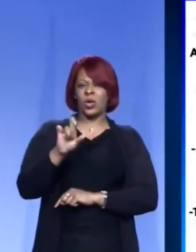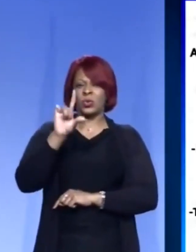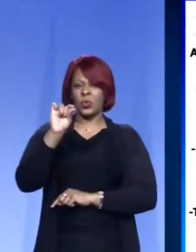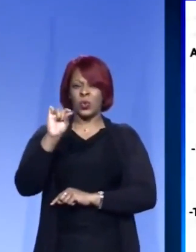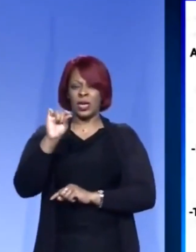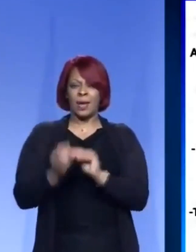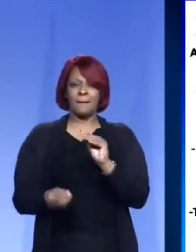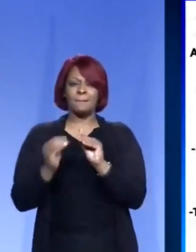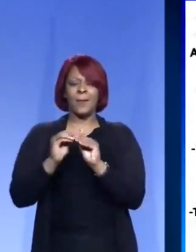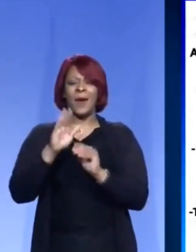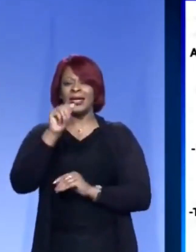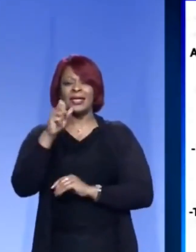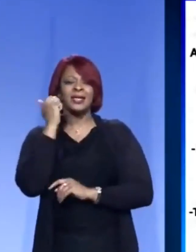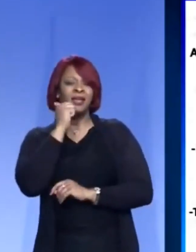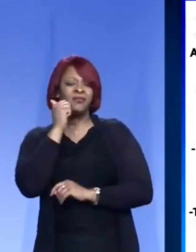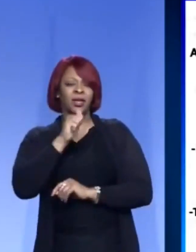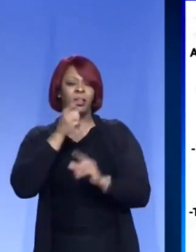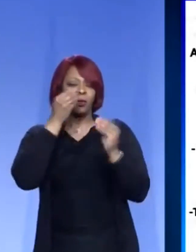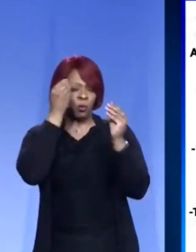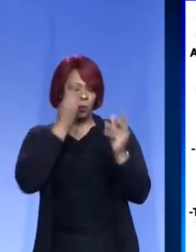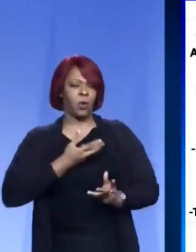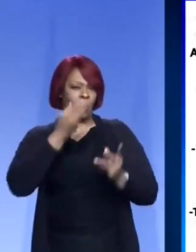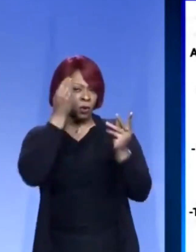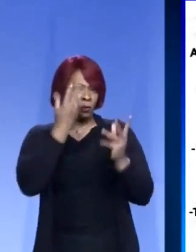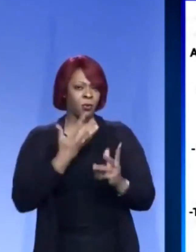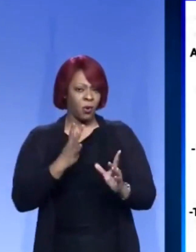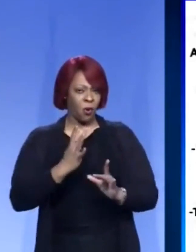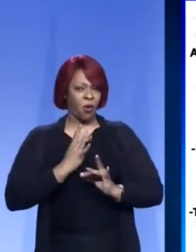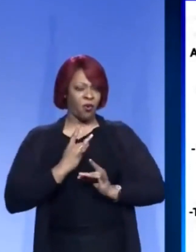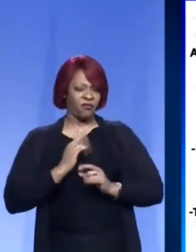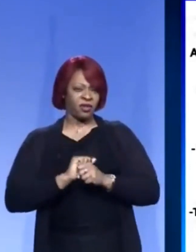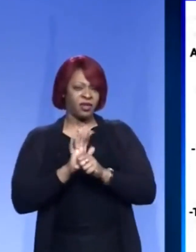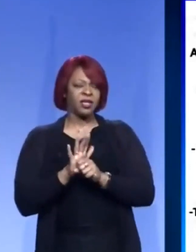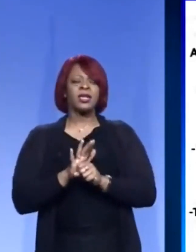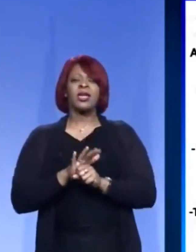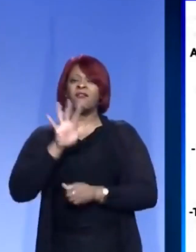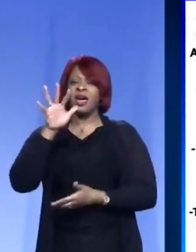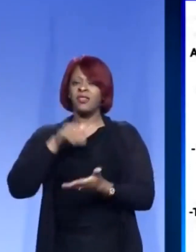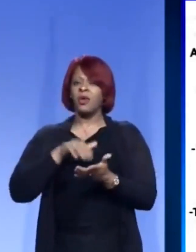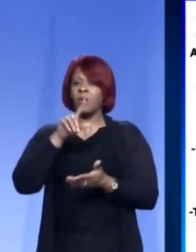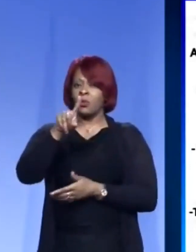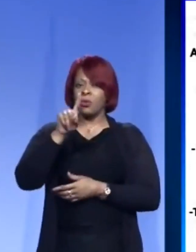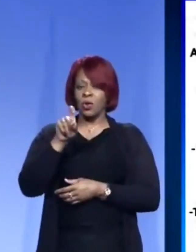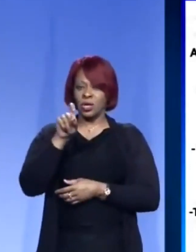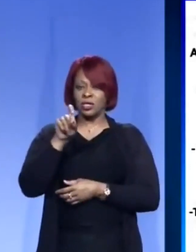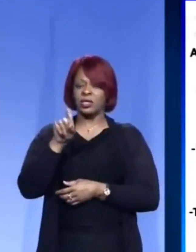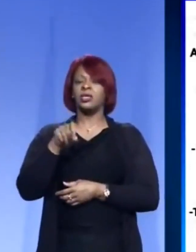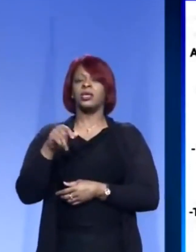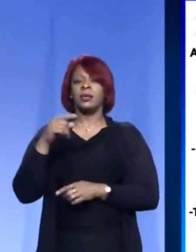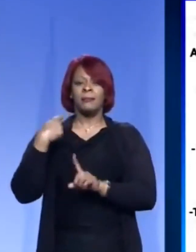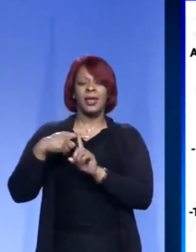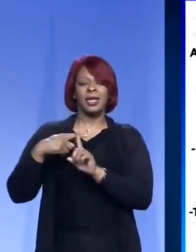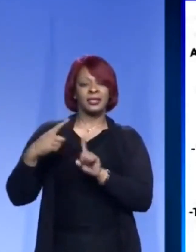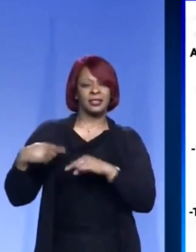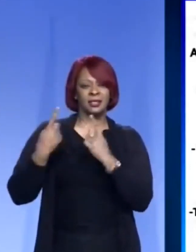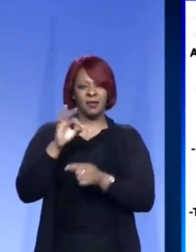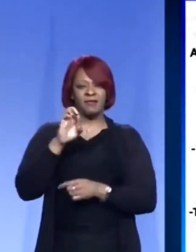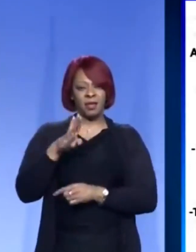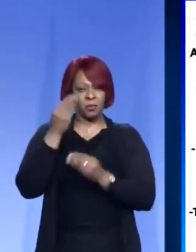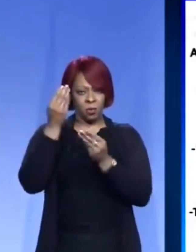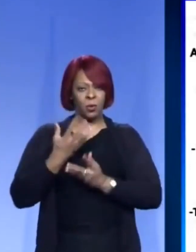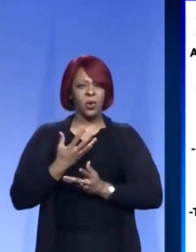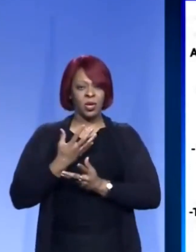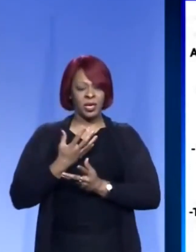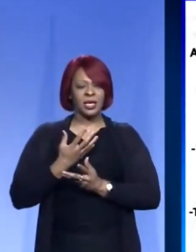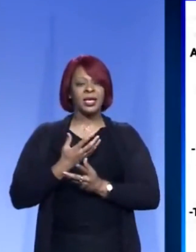pruebas en la comunidad, especialmente dirigido a la comunidad latina, aunque todos son bienvenidos. Las pruebas serán